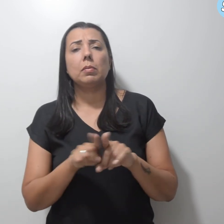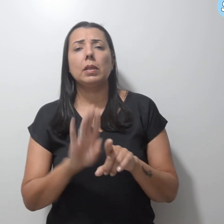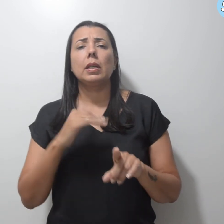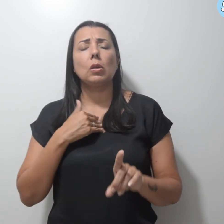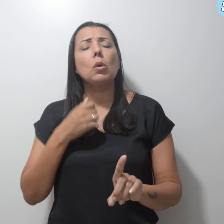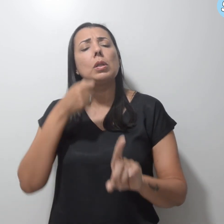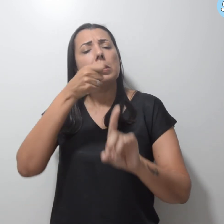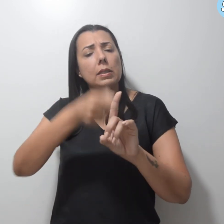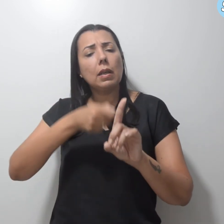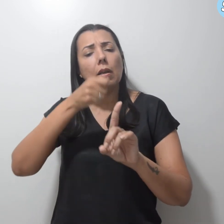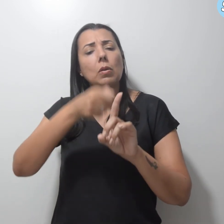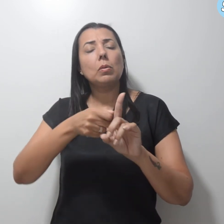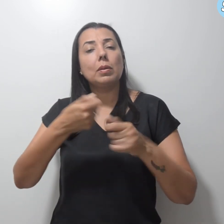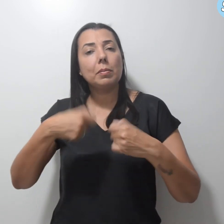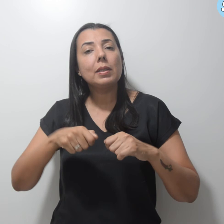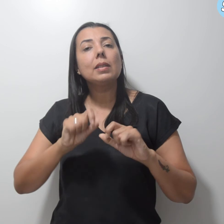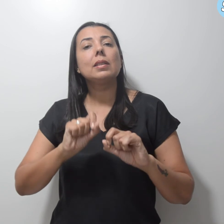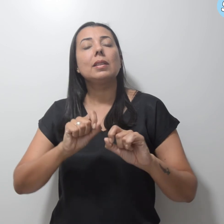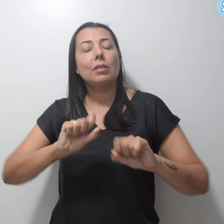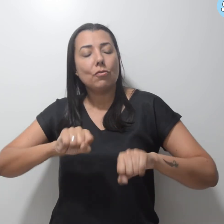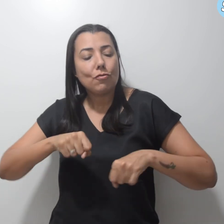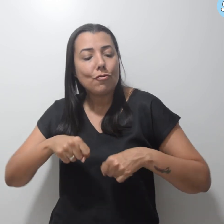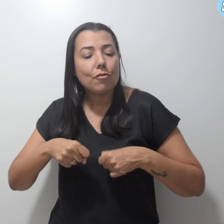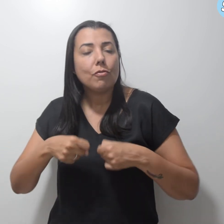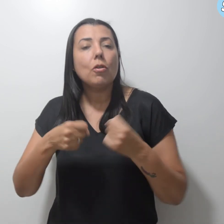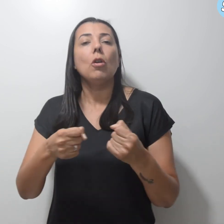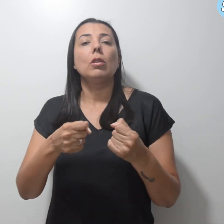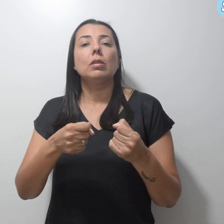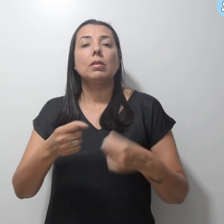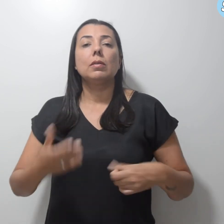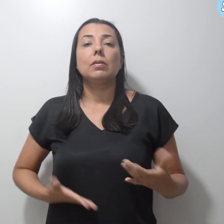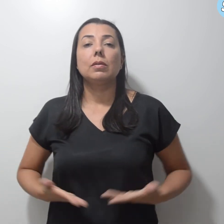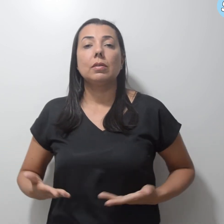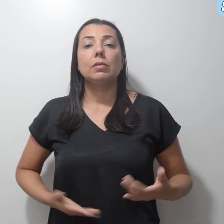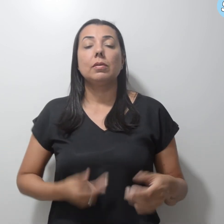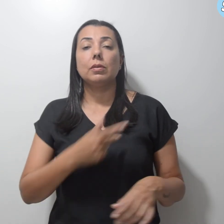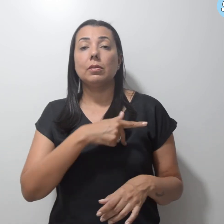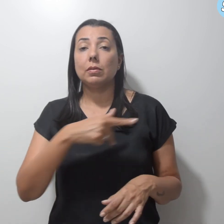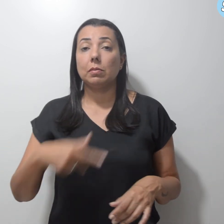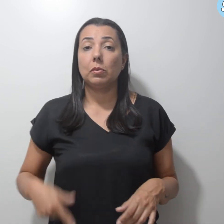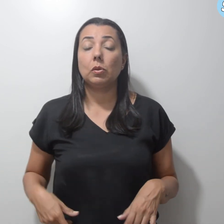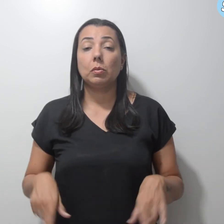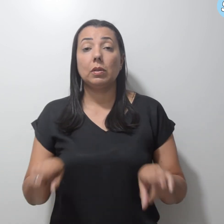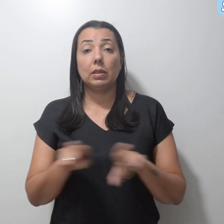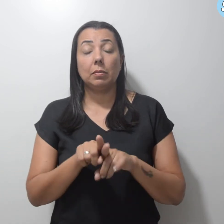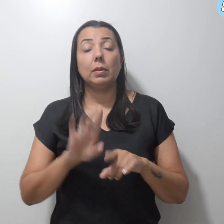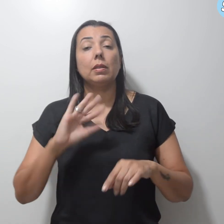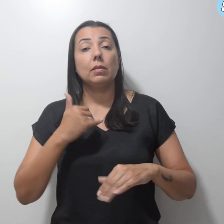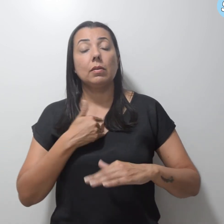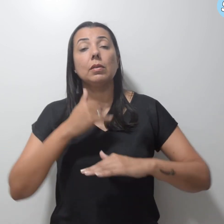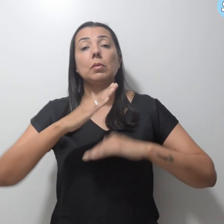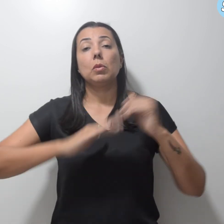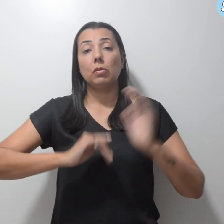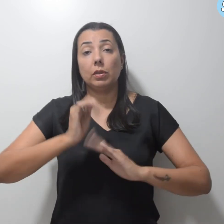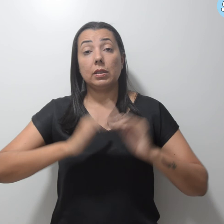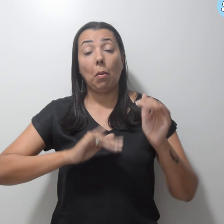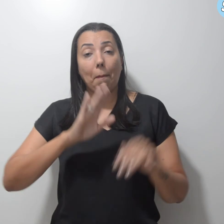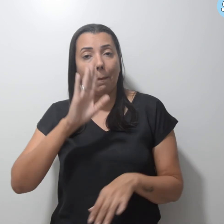precisa ser de fortalecimento dos serviços públicos e da nossa carreira, sobretudo de